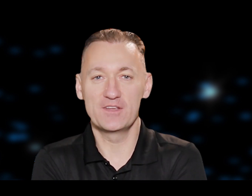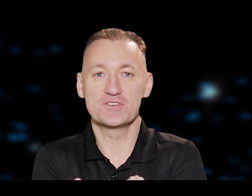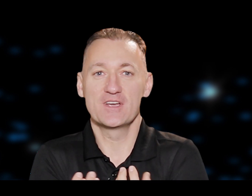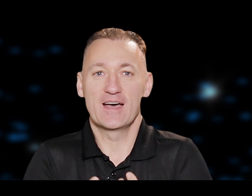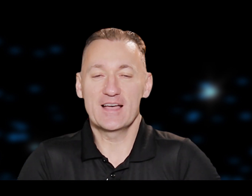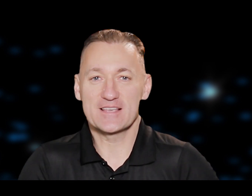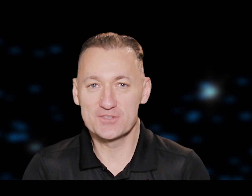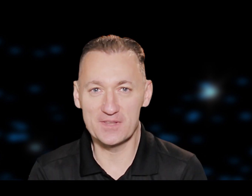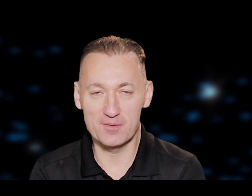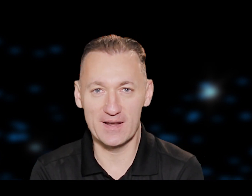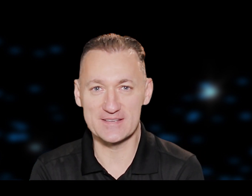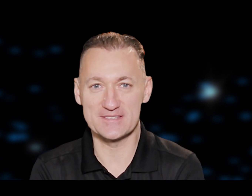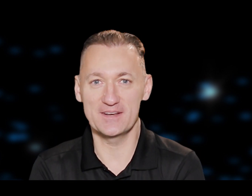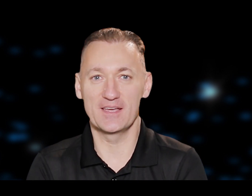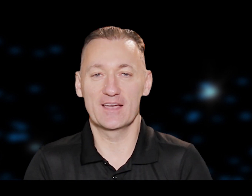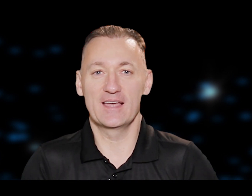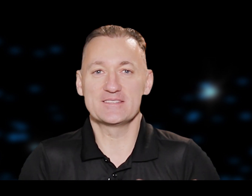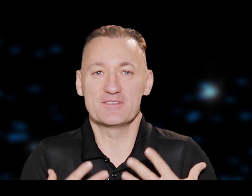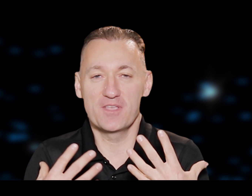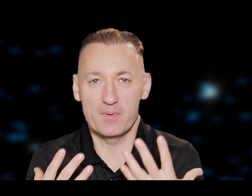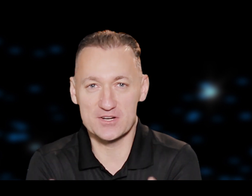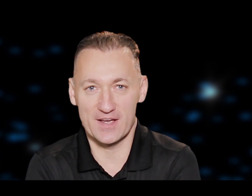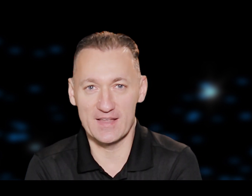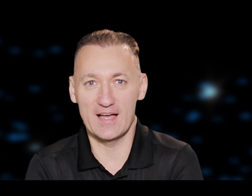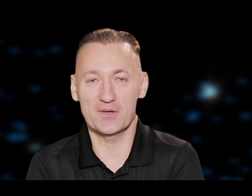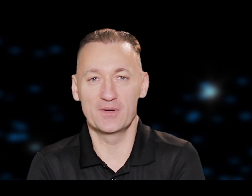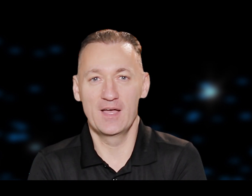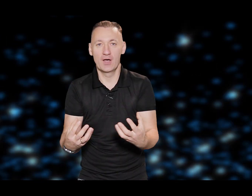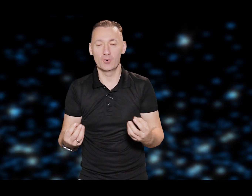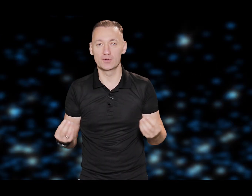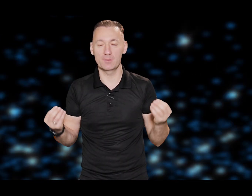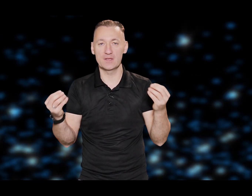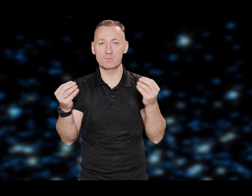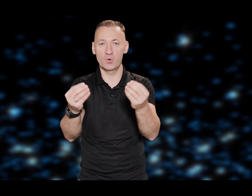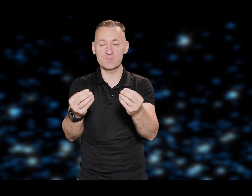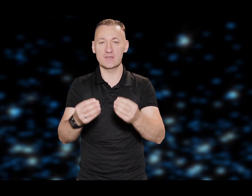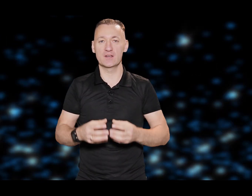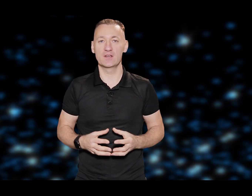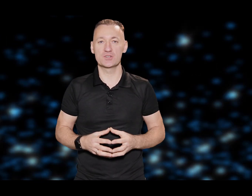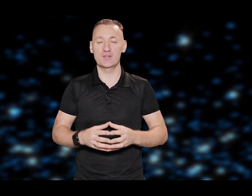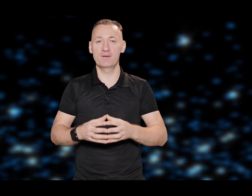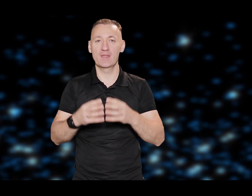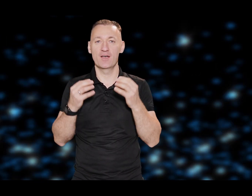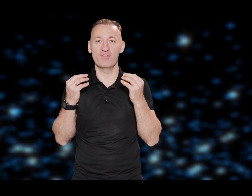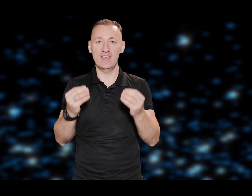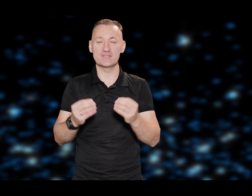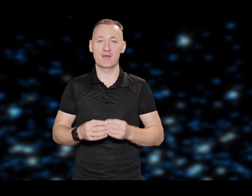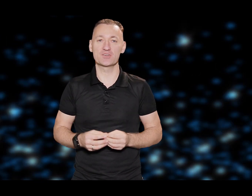Viņš redz, kas noteikti manā sirdī, kad es viņa priekšā nāku. Un tāpēc mums ir šī vēsts priekš